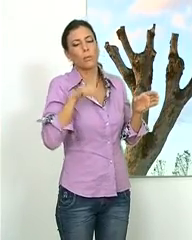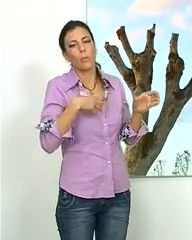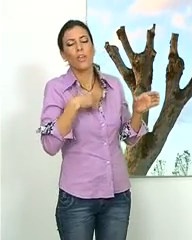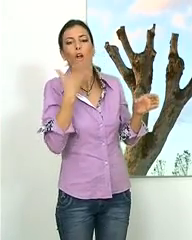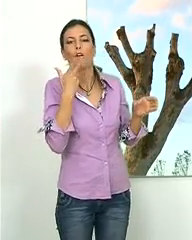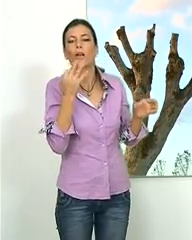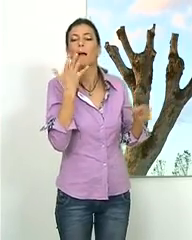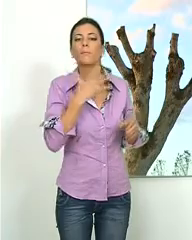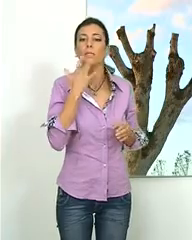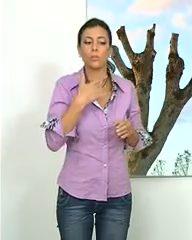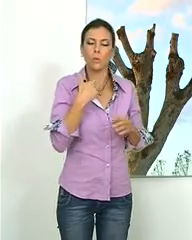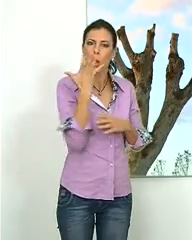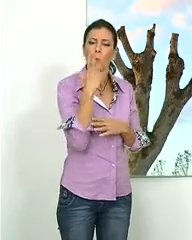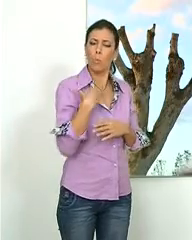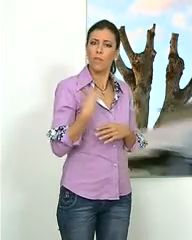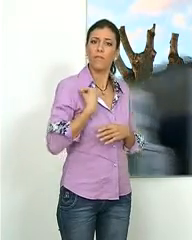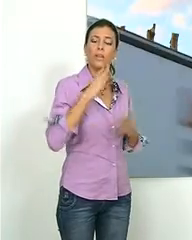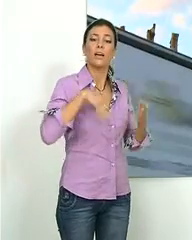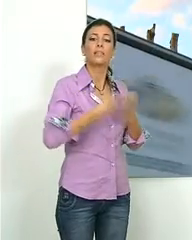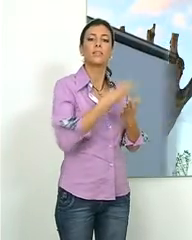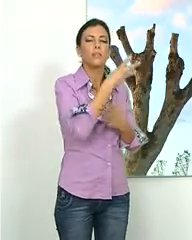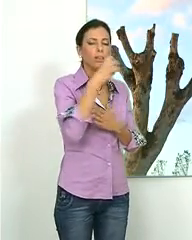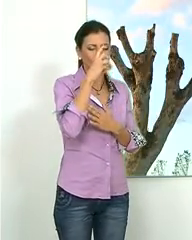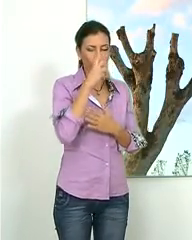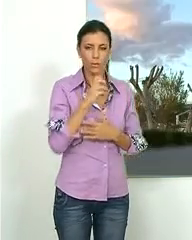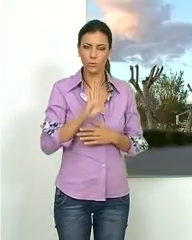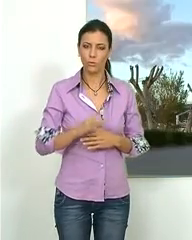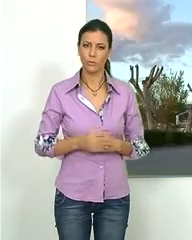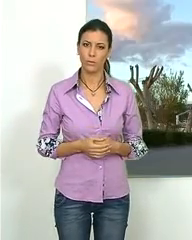amarillentas. Este tipo de árboles pueden vivir hasta 300 años.